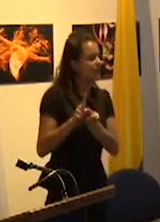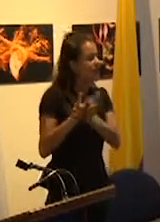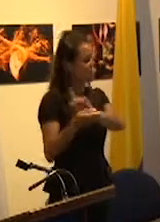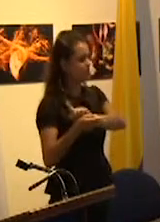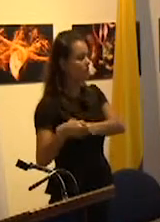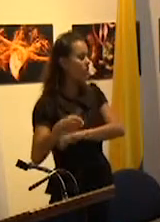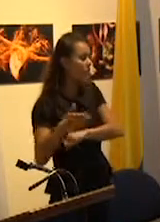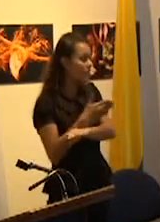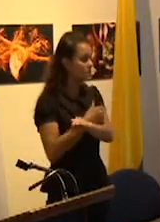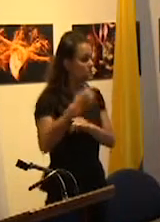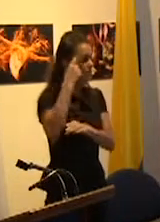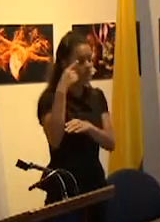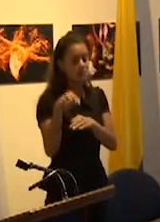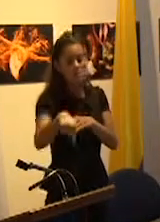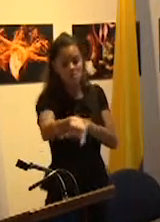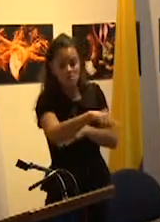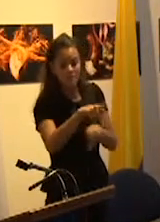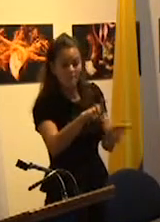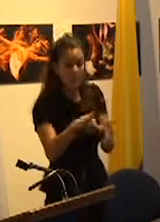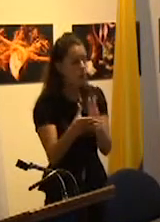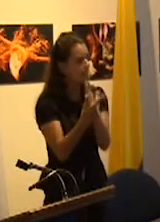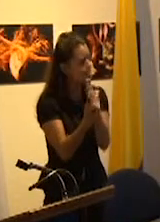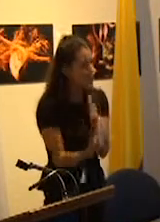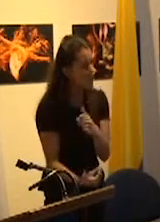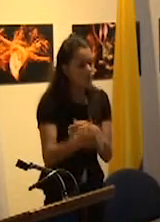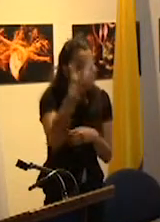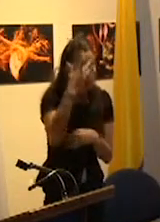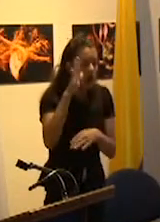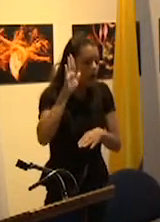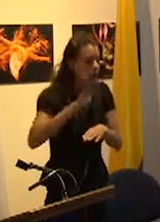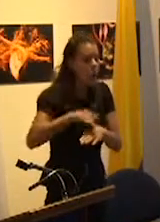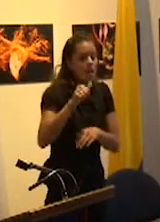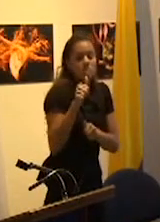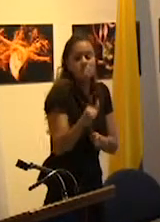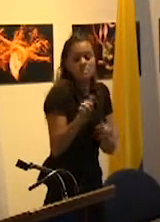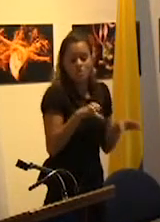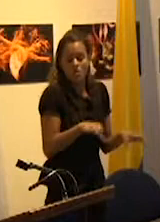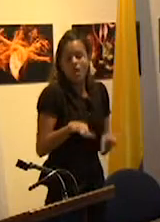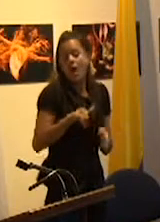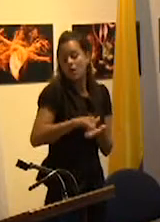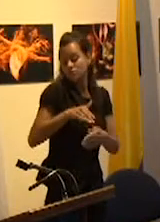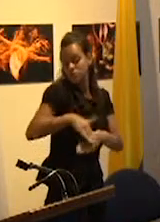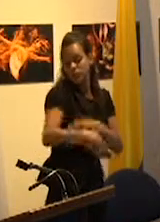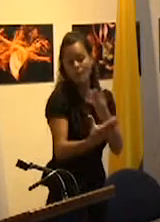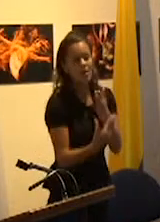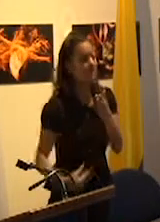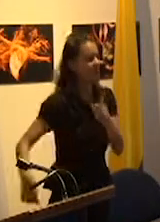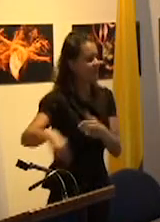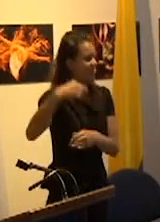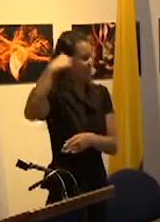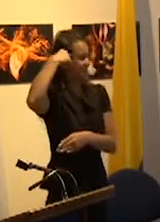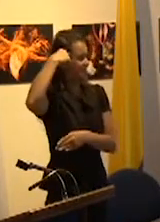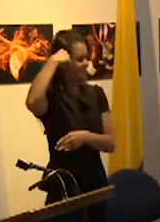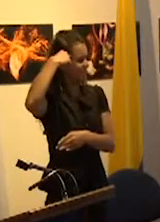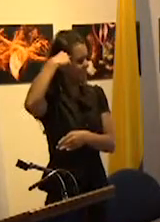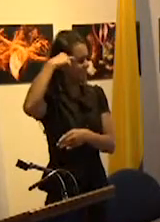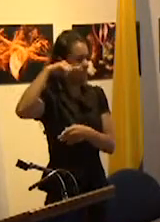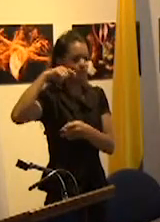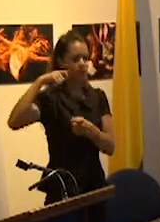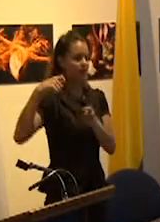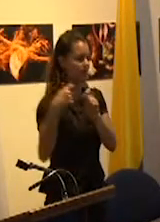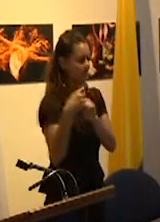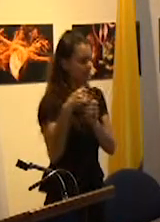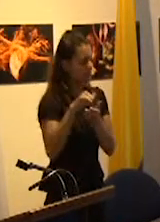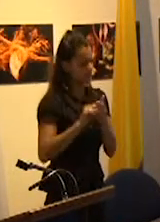eran la resultante de sus comportamientos individuales allí cobra mucha relevancia la idea